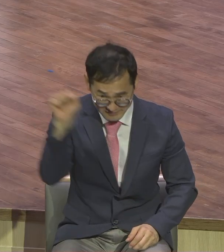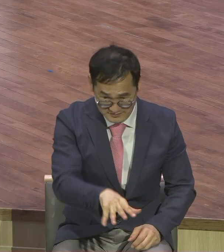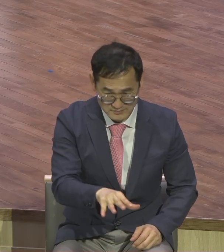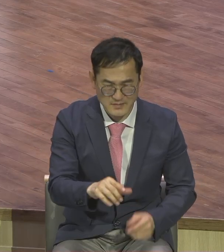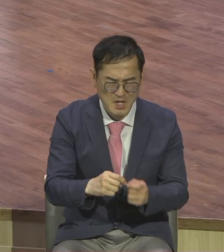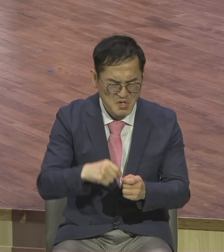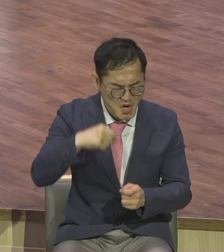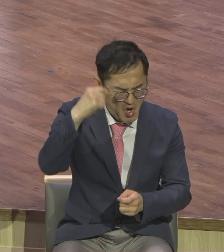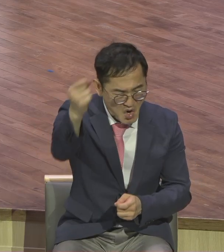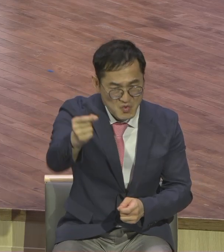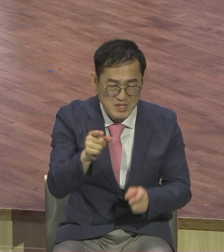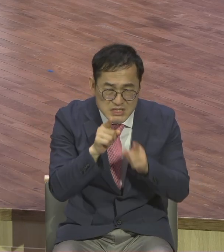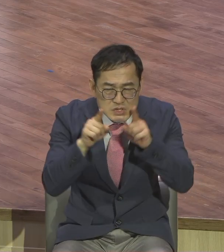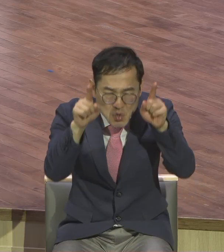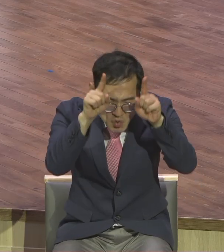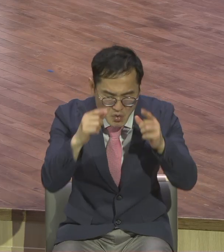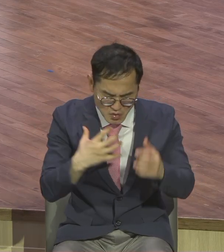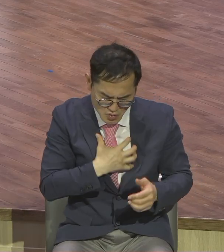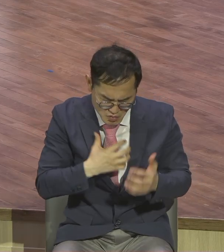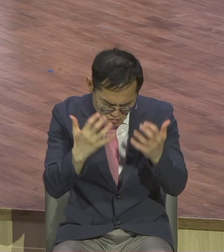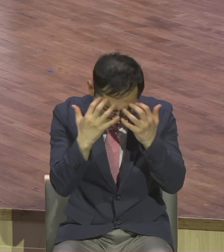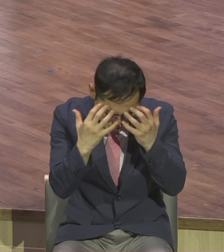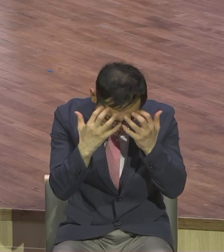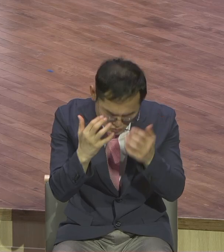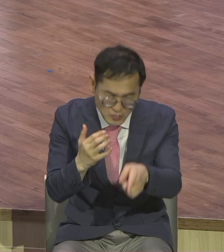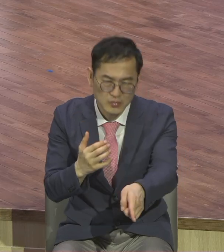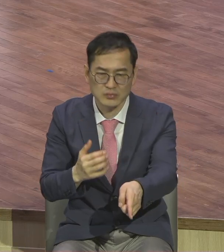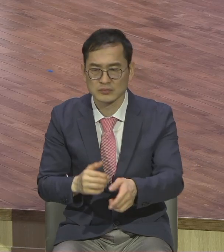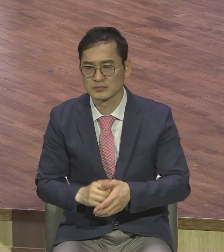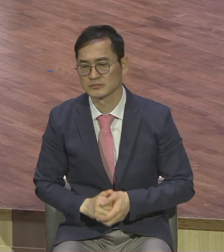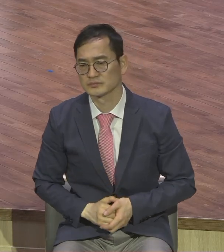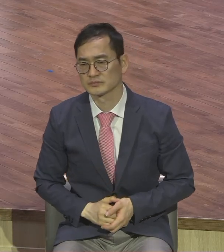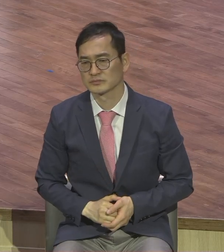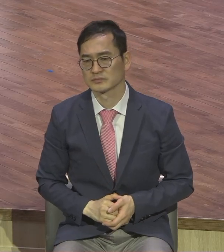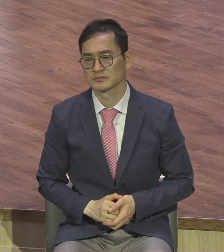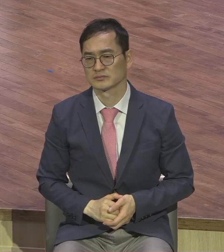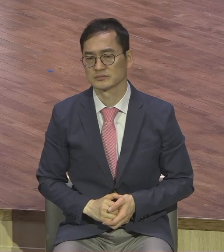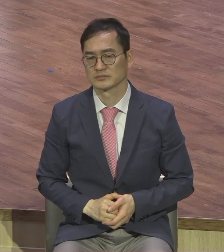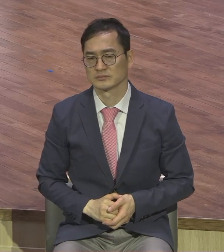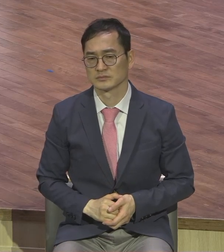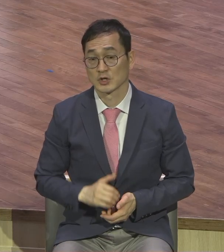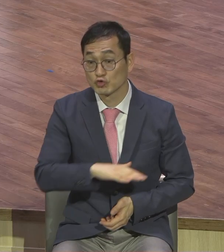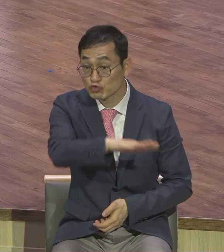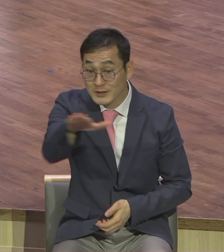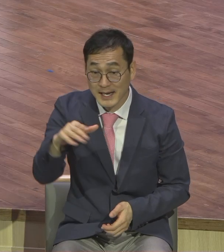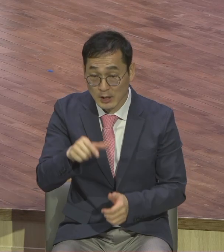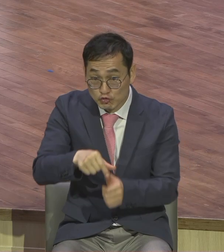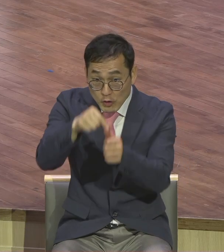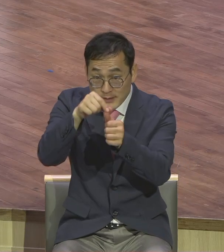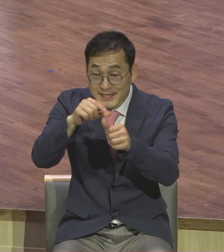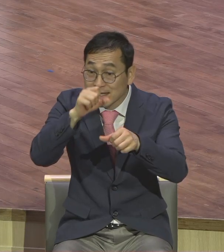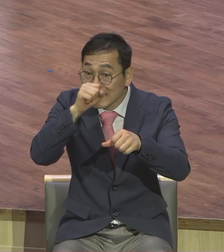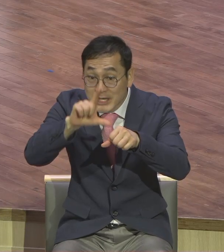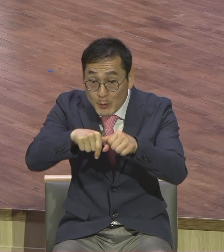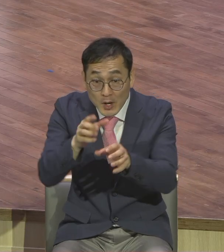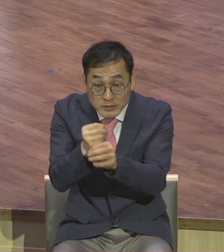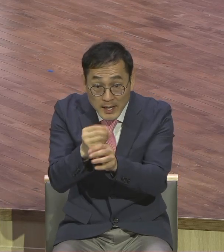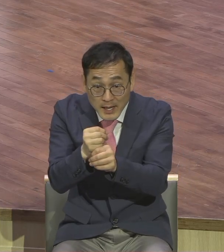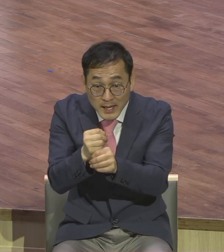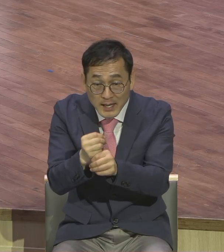31절에 보면 죄인된 인간이 구원받을 수 있는 기회는 뭐야. 육체에 있을 때만 제한되어 있어요. 육체에 있을 때만 구원받을